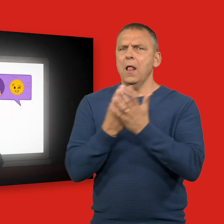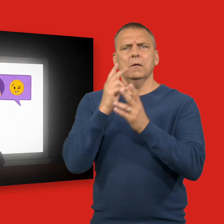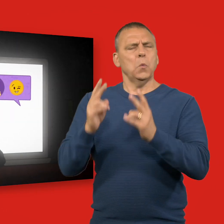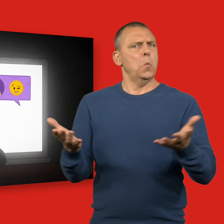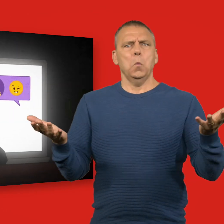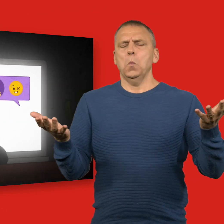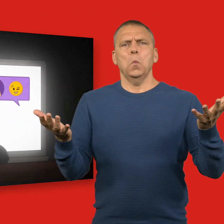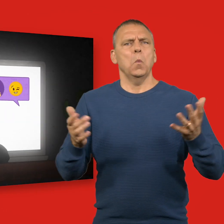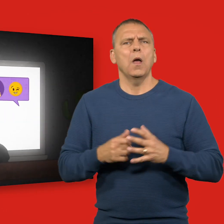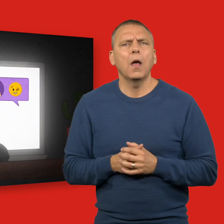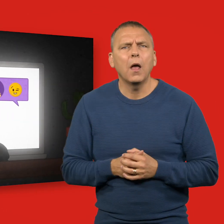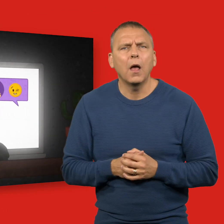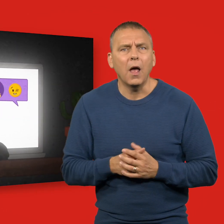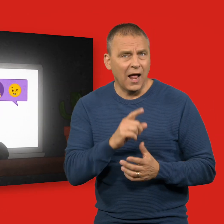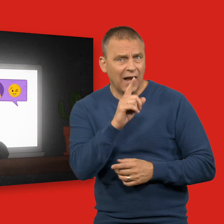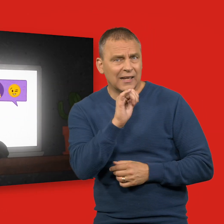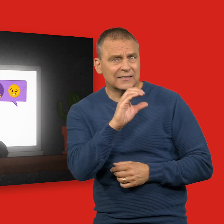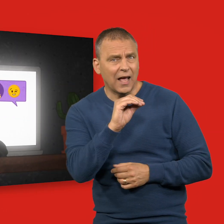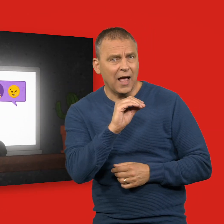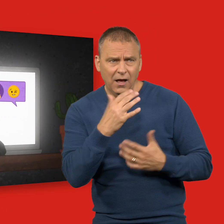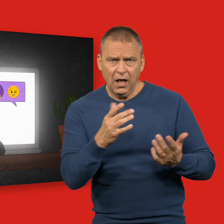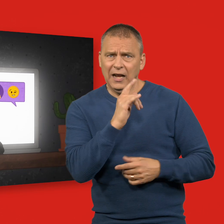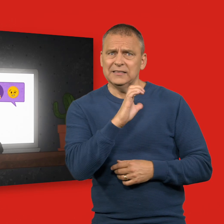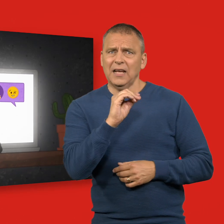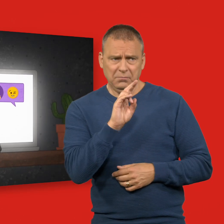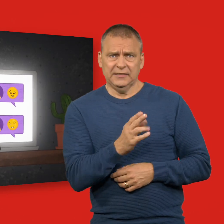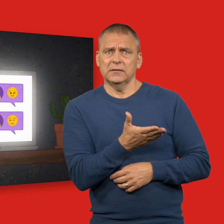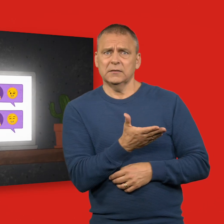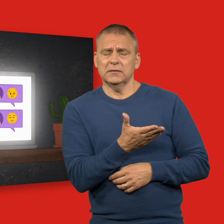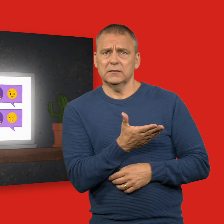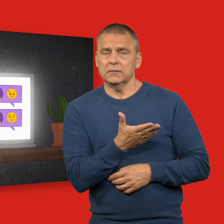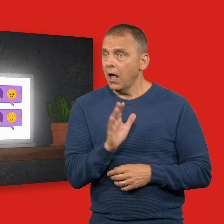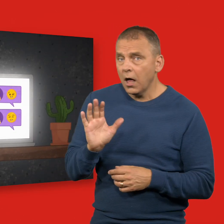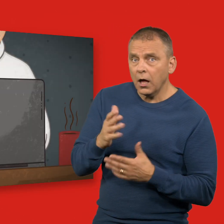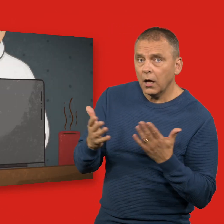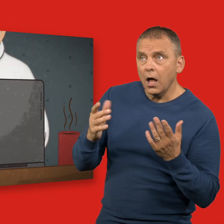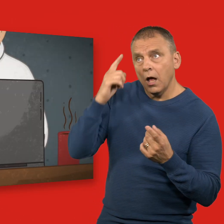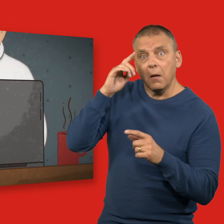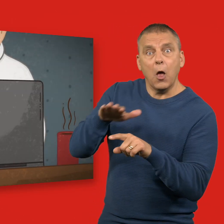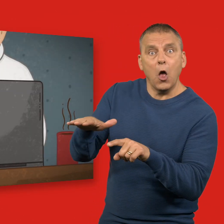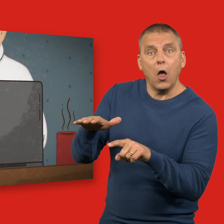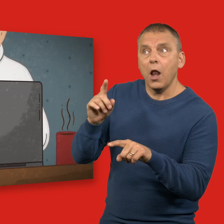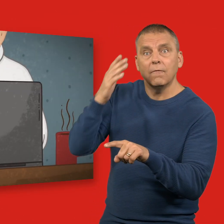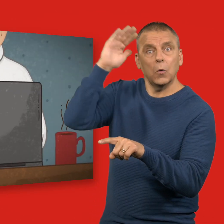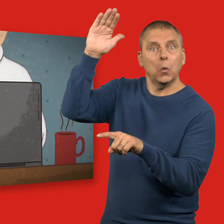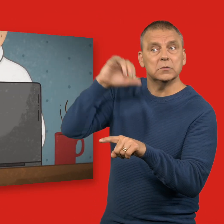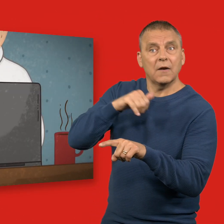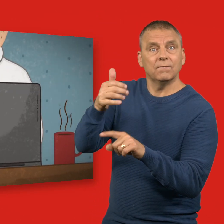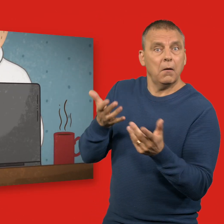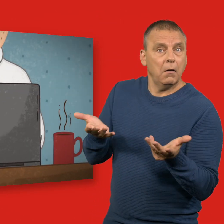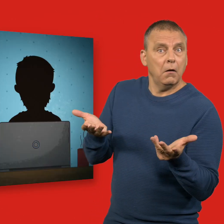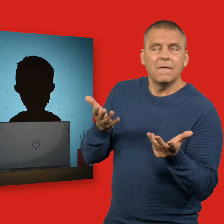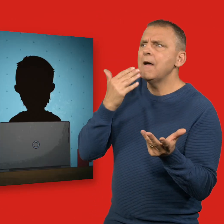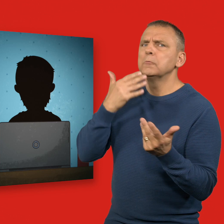Hur kunde det bli så här? Är inte Lisa Lisa? Det kan vara ett äldre barn eller en vuxen.